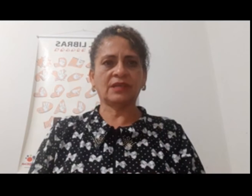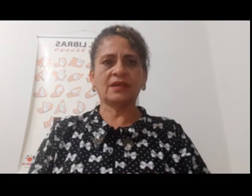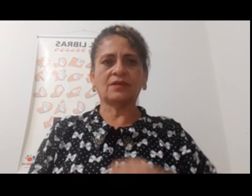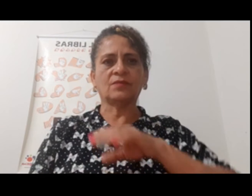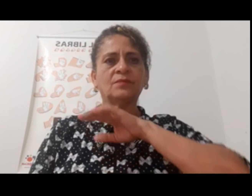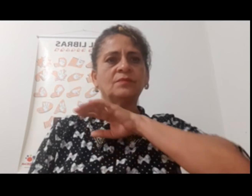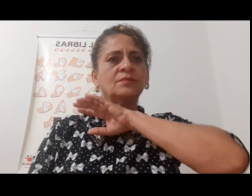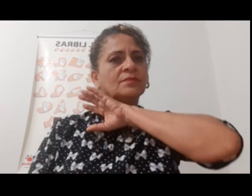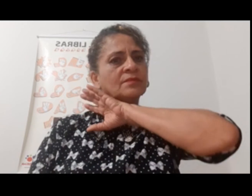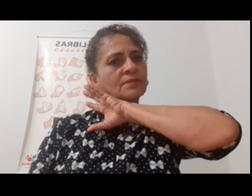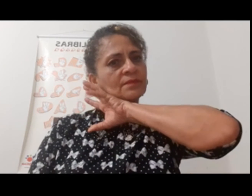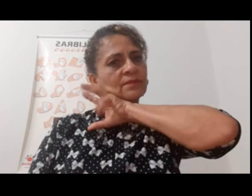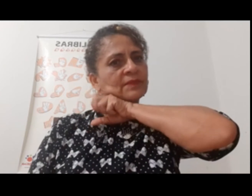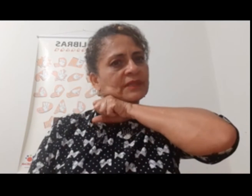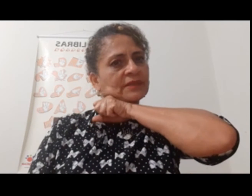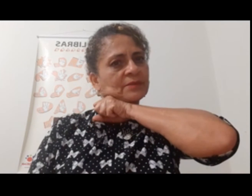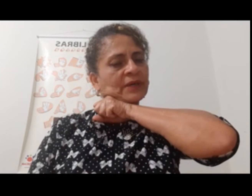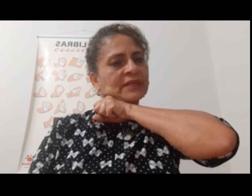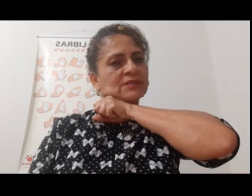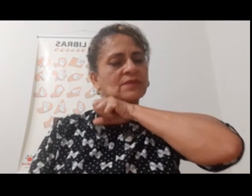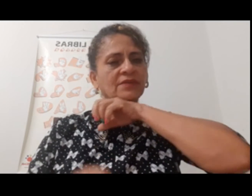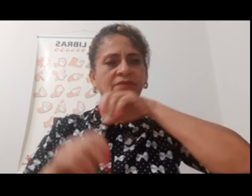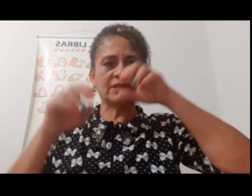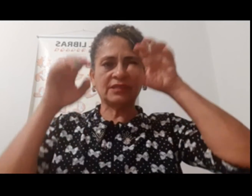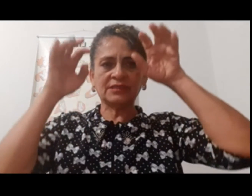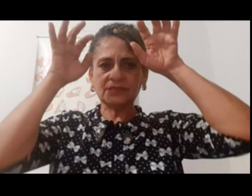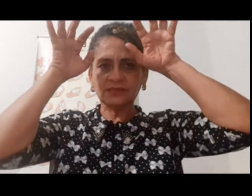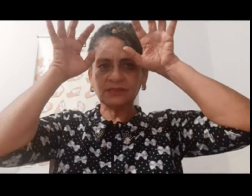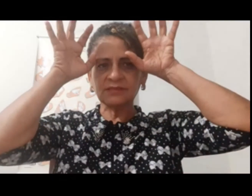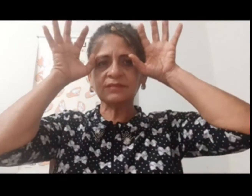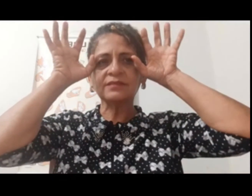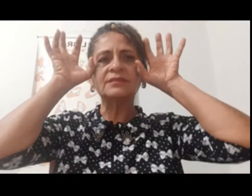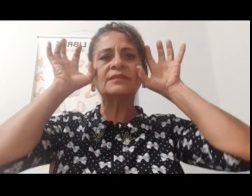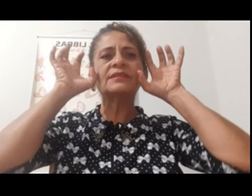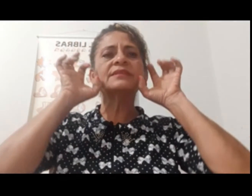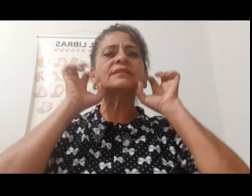o sinal de leão. Mais uma vez.